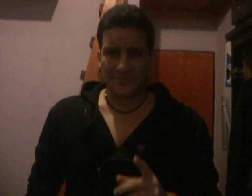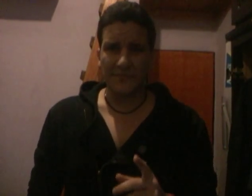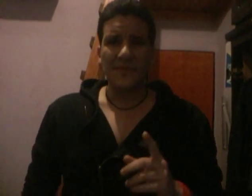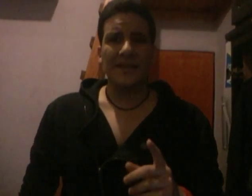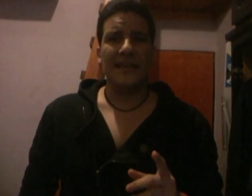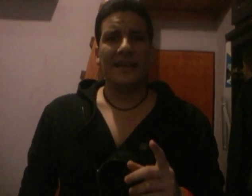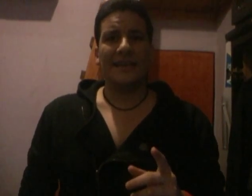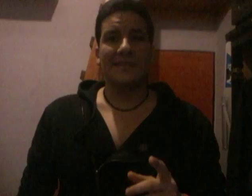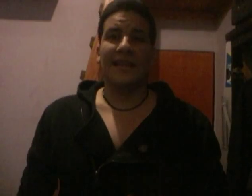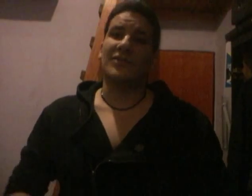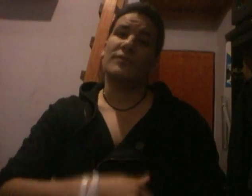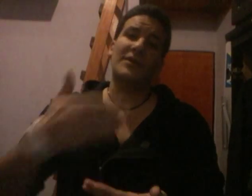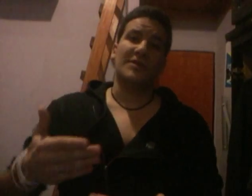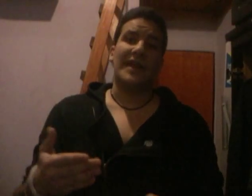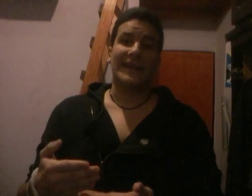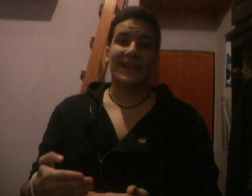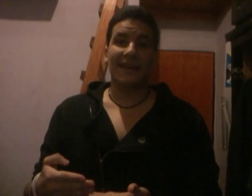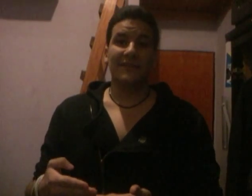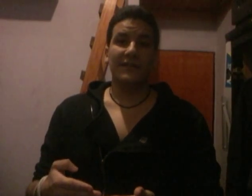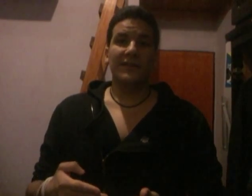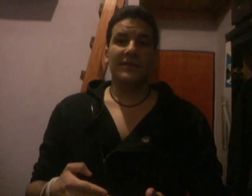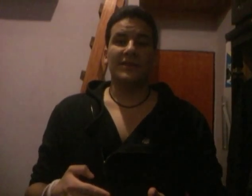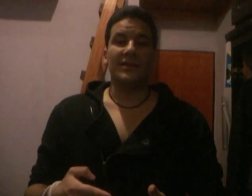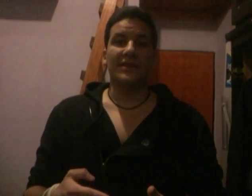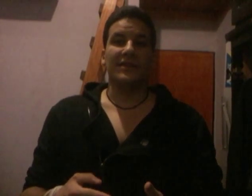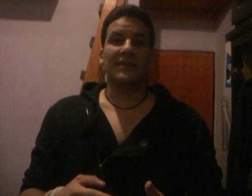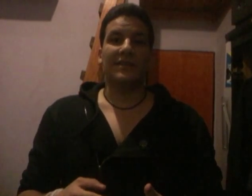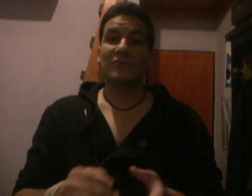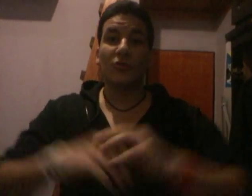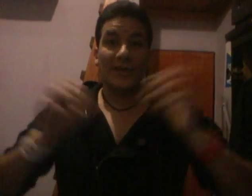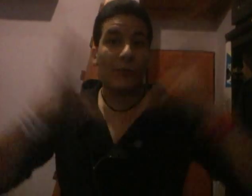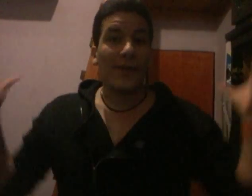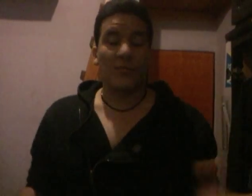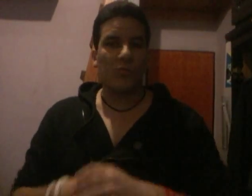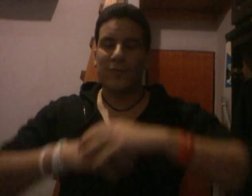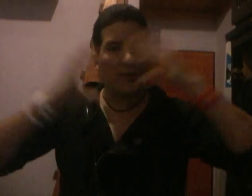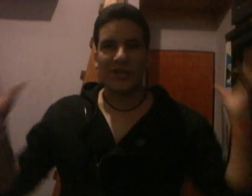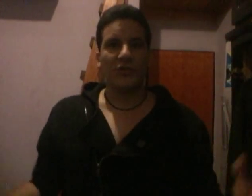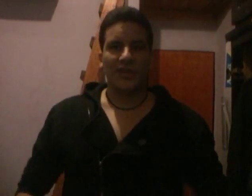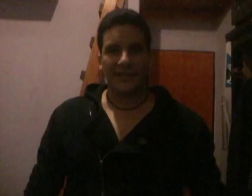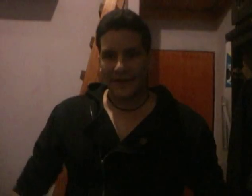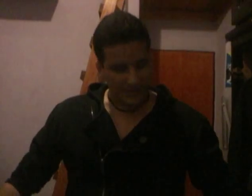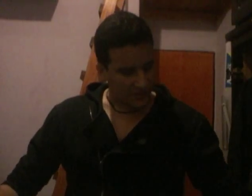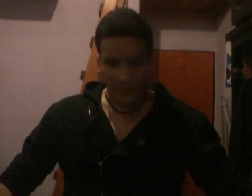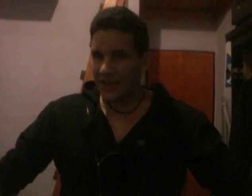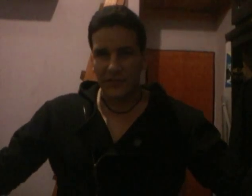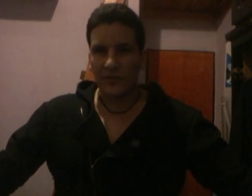es la, la escena en que a Superman lo llaman a declarar, y... Lex Luthor pone la bomba y explota todo y él está parado así como mirando,